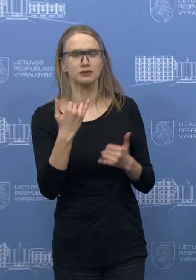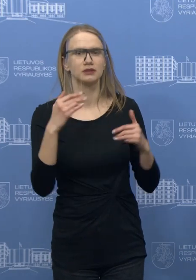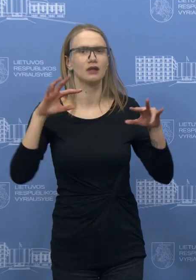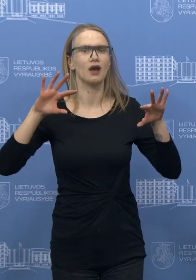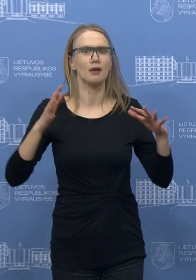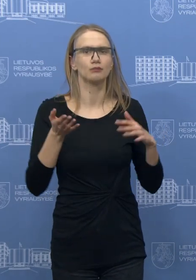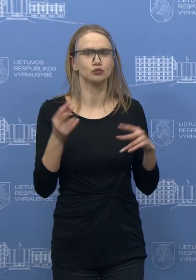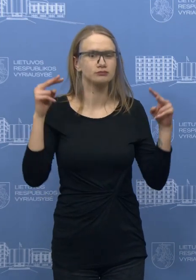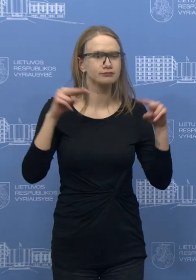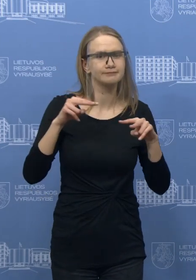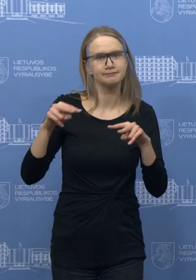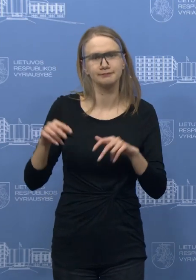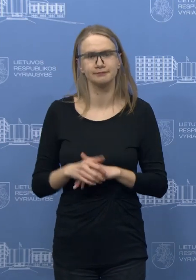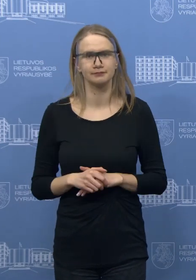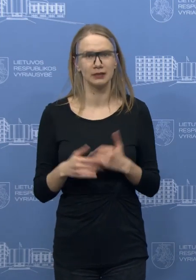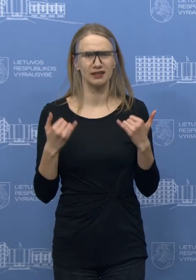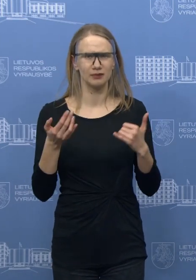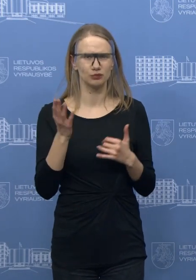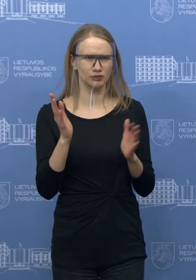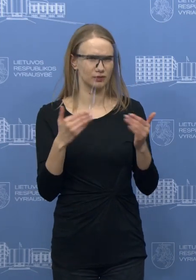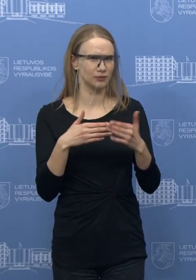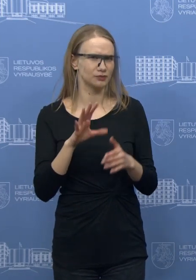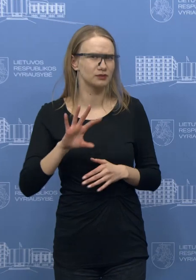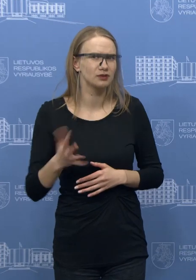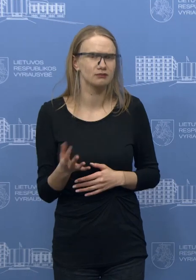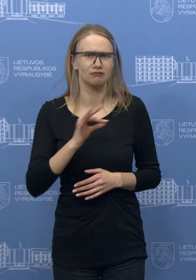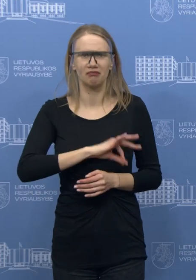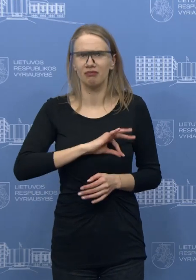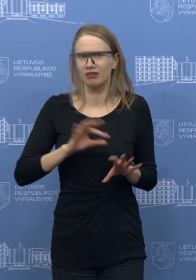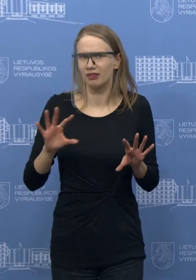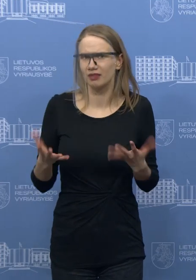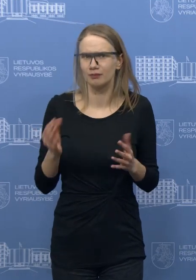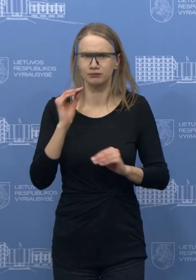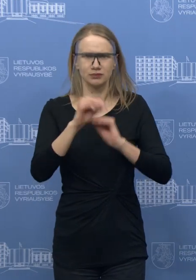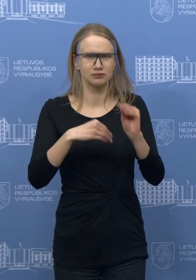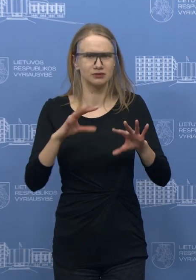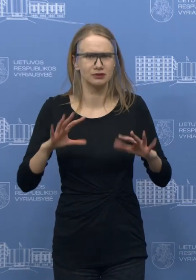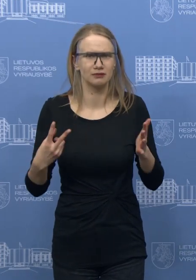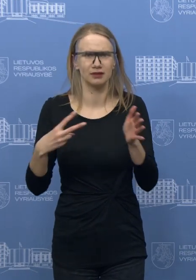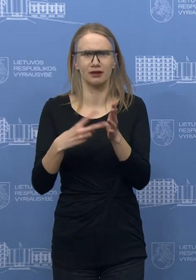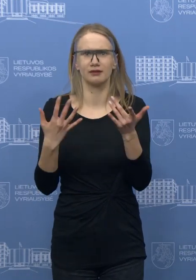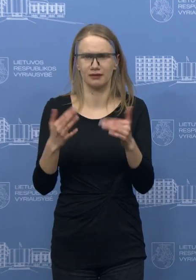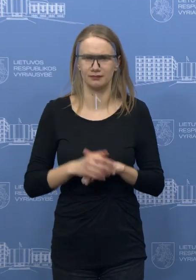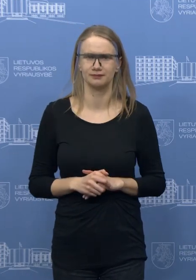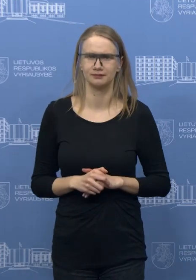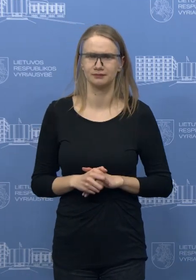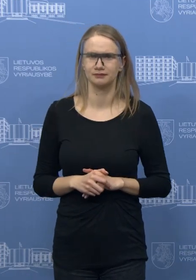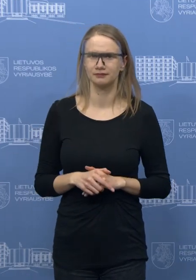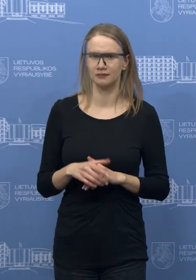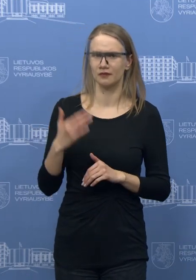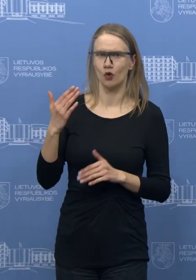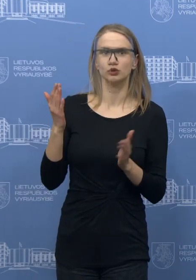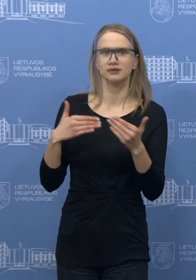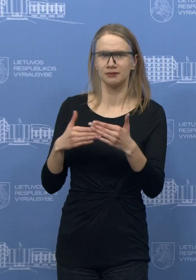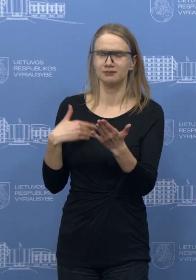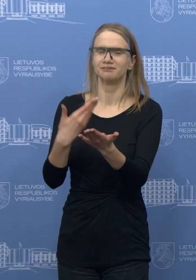Vyriausybė pritarė. Ar galite pasakyti, kokia taip bus sistema, kam naudojama, kada sukurta ir kiek kainuos? Mes tikrai pademonstruosime jos veikimą.